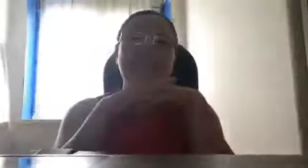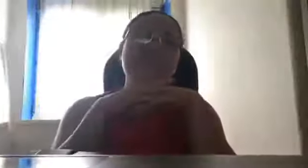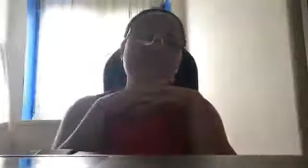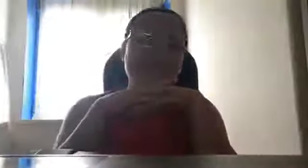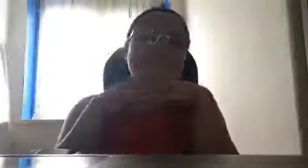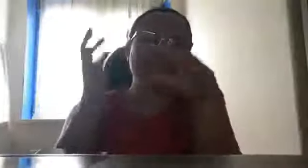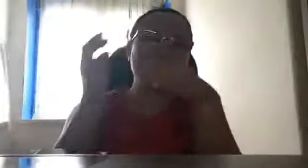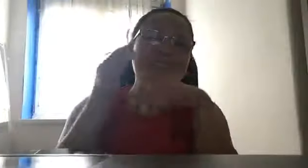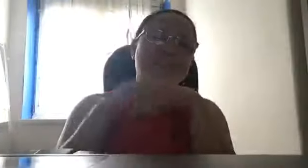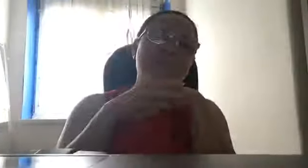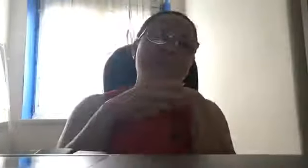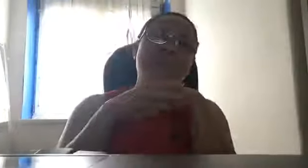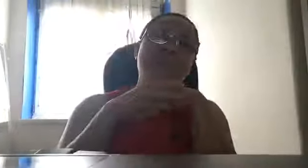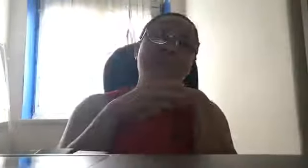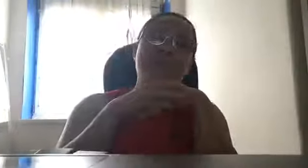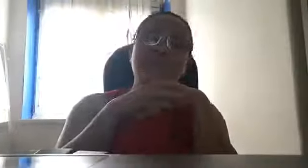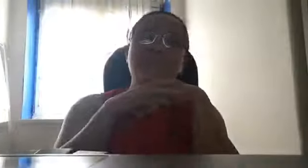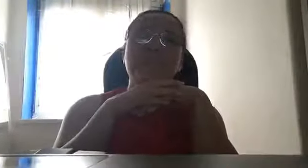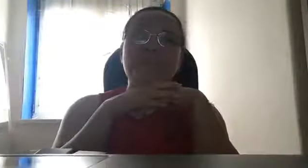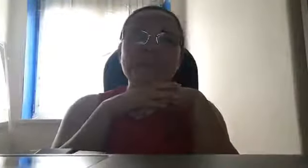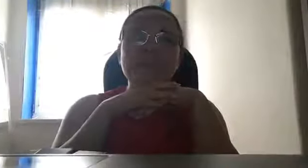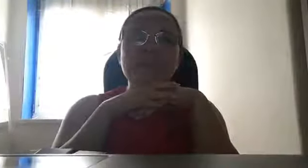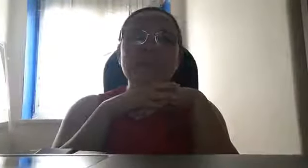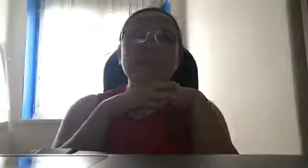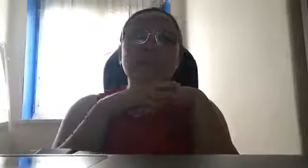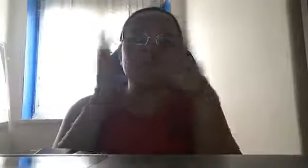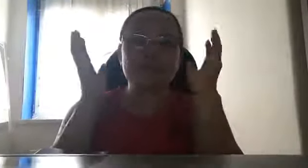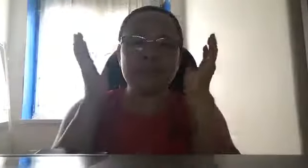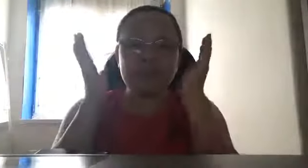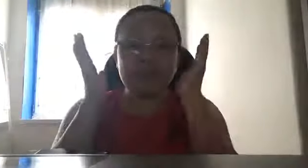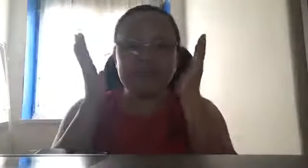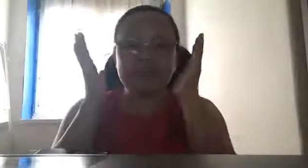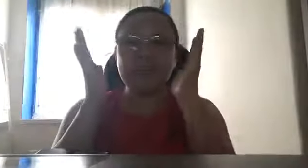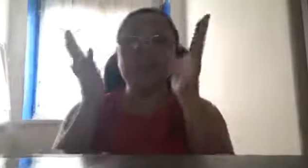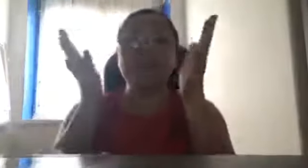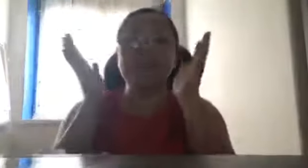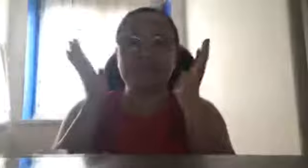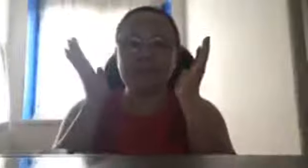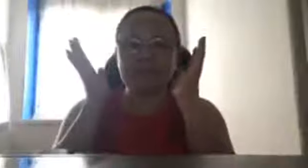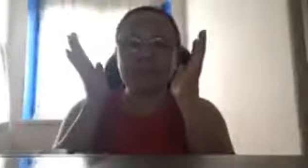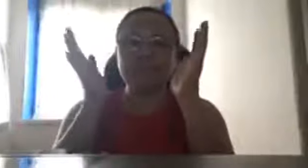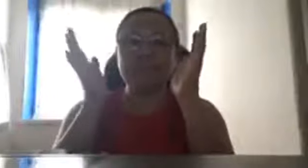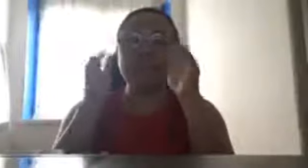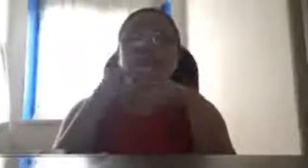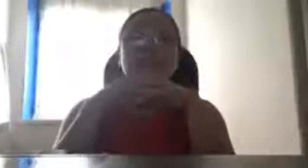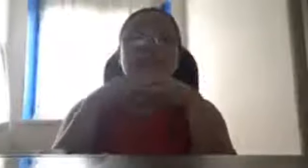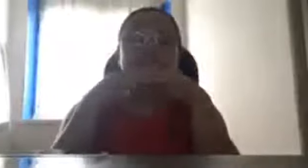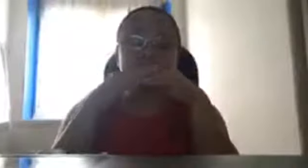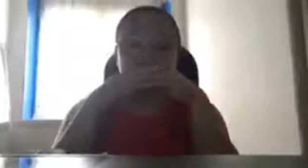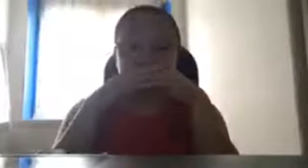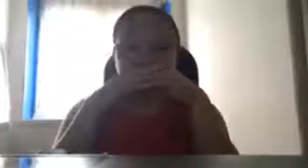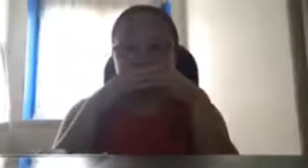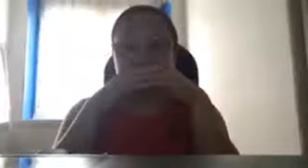sa ibang bansa, research pa rin kami. So, dapat, kayo dyan na mga activist, yanon din ang gawin nyo.